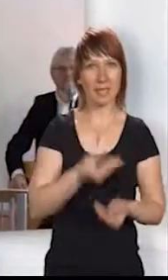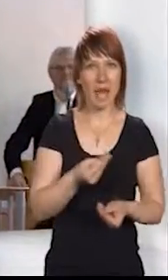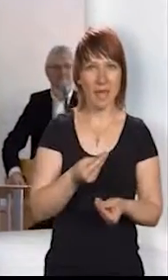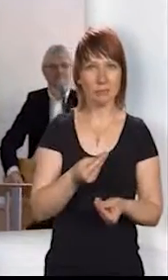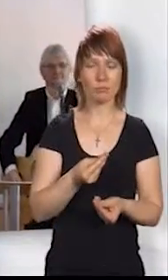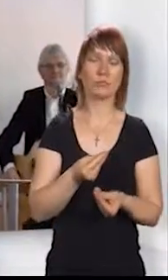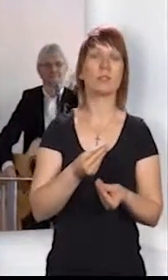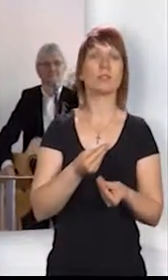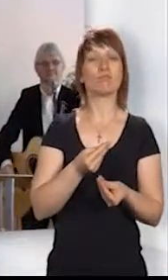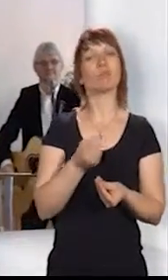mitzusingen.